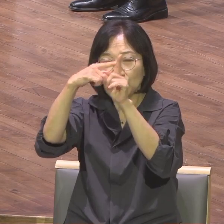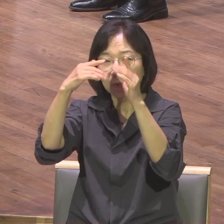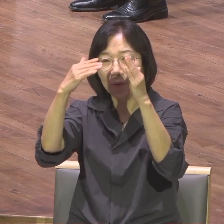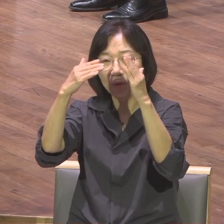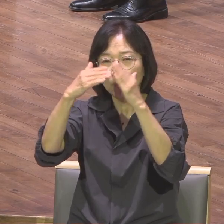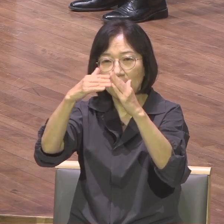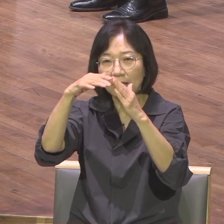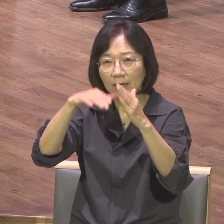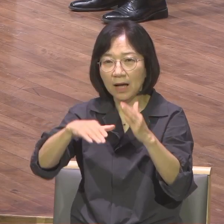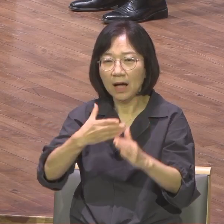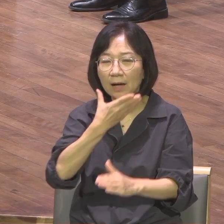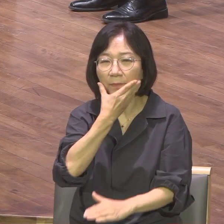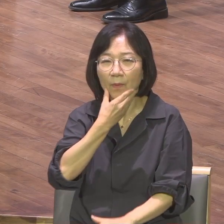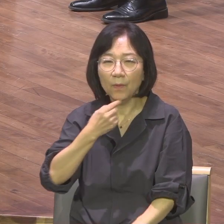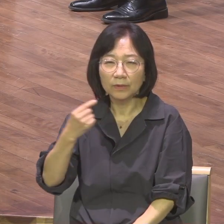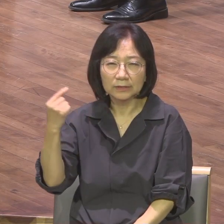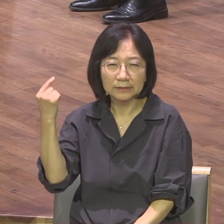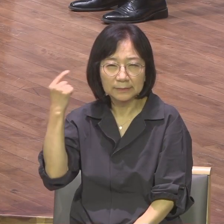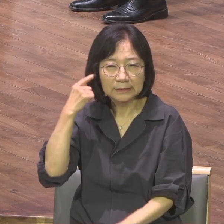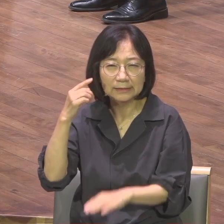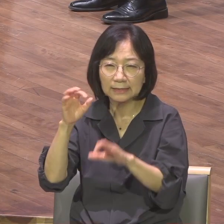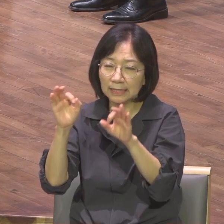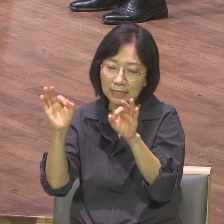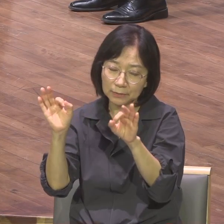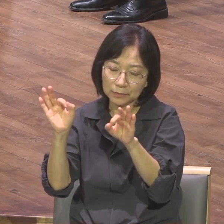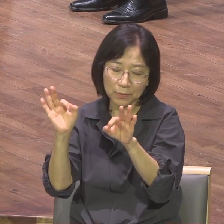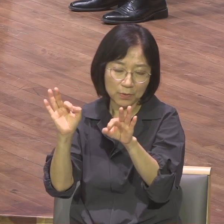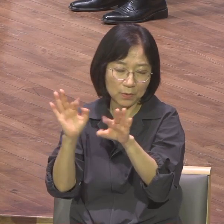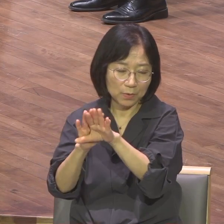교회가 모든 일도